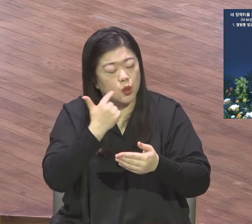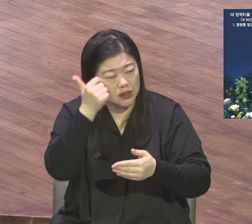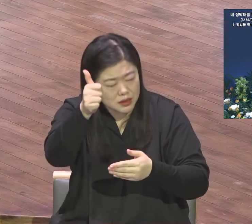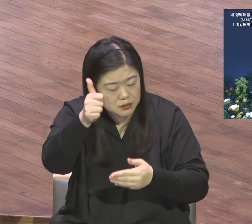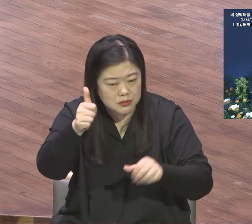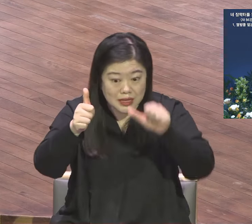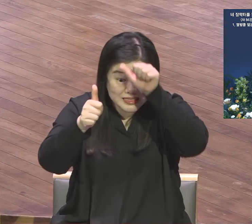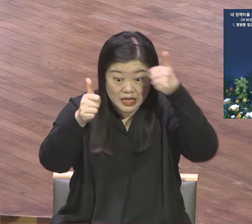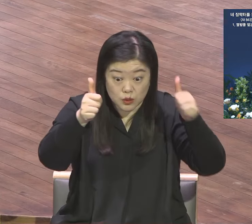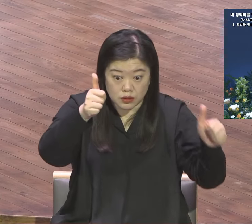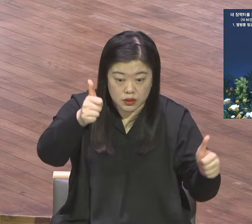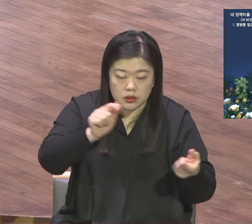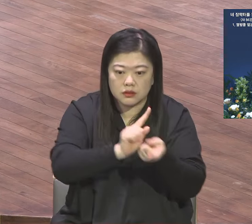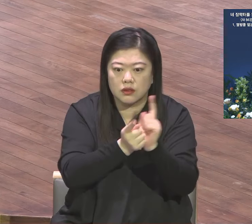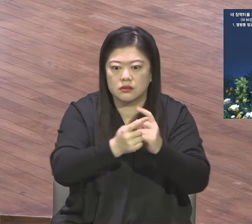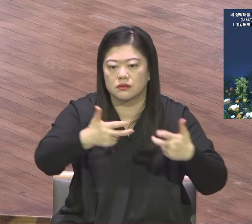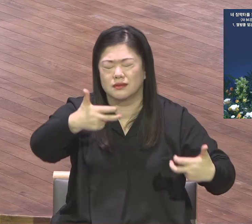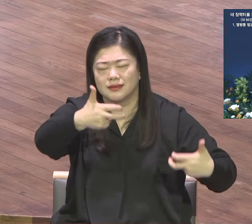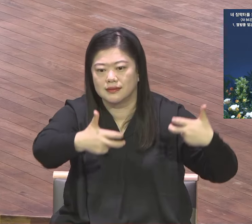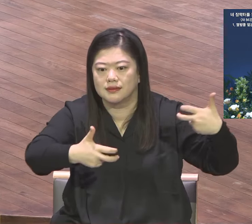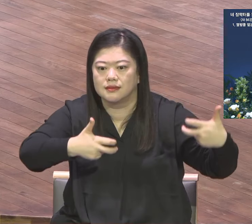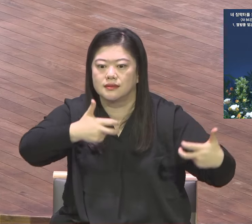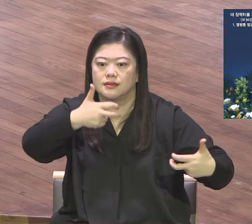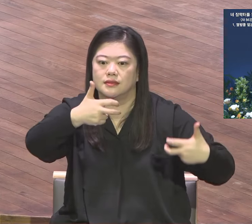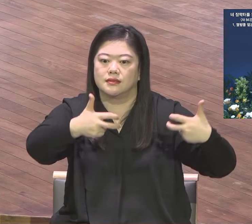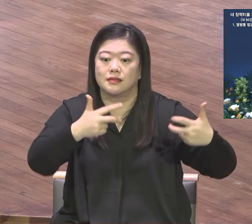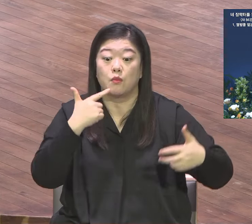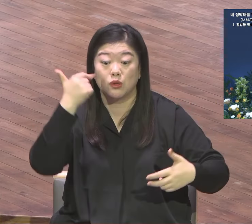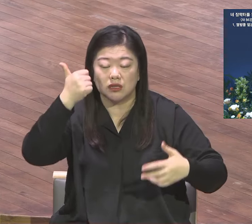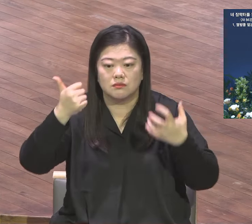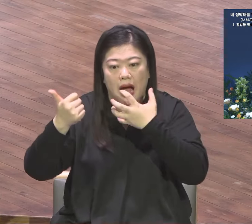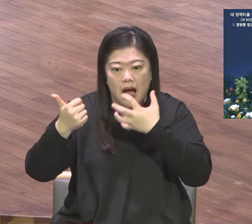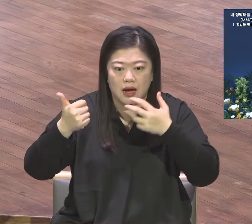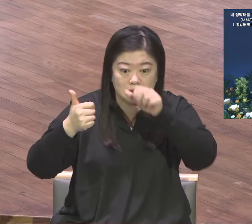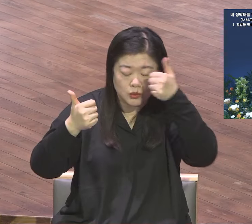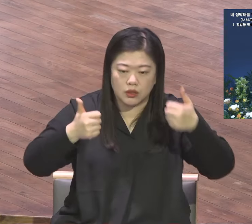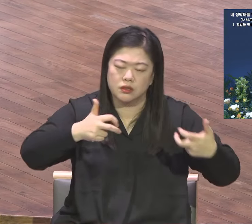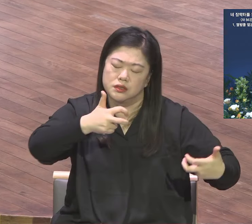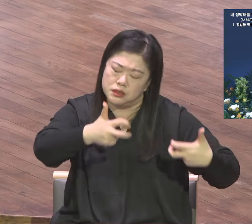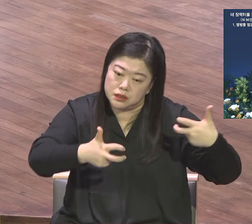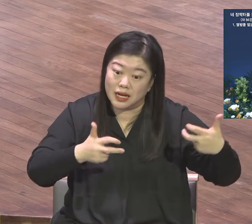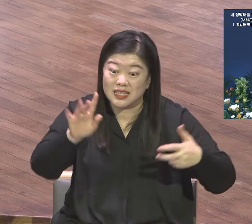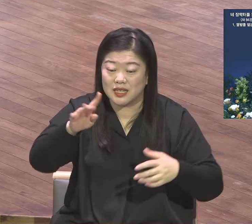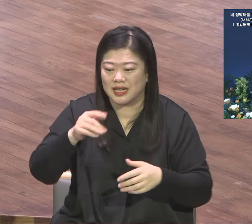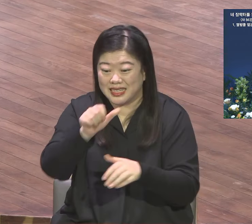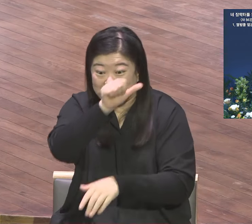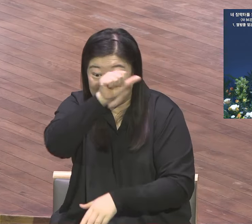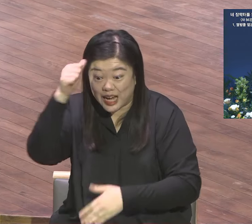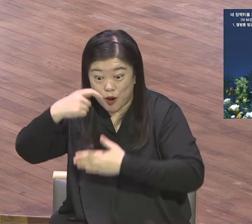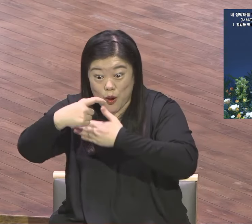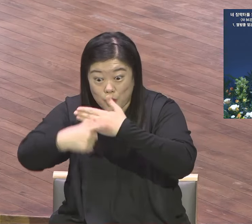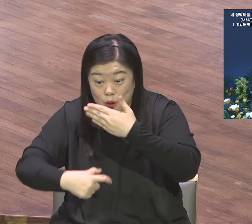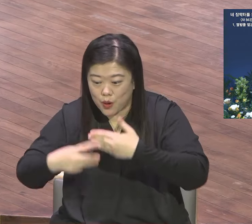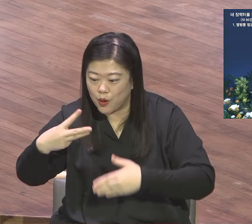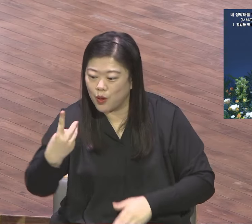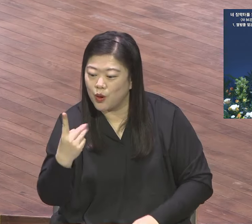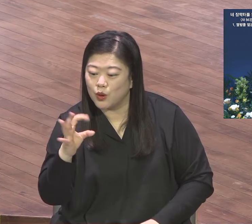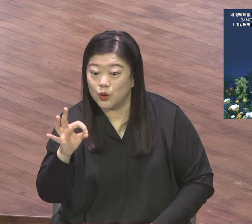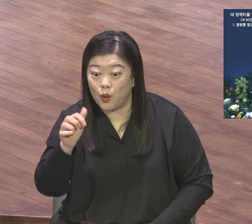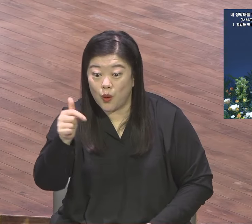목회를 하는데 장로들 때문에 너무 힘들어 통합척은 특별히 장로가 셉니다. 장로가 그래서